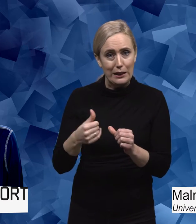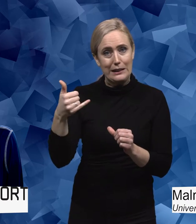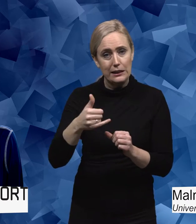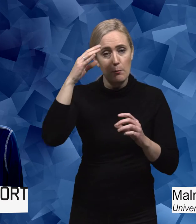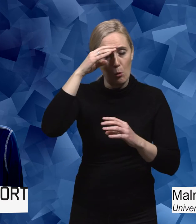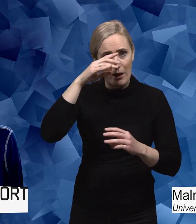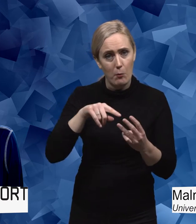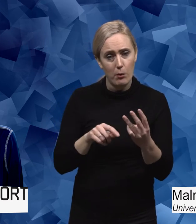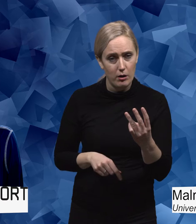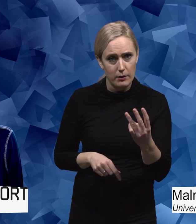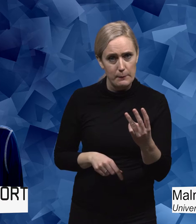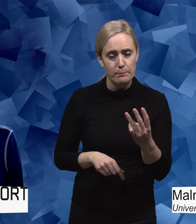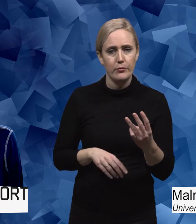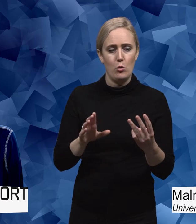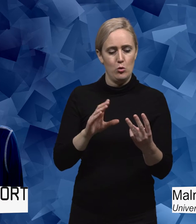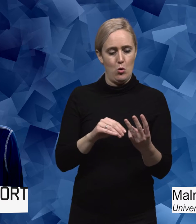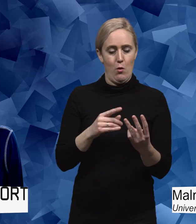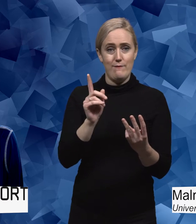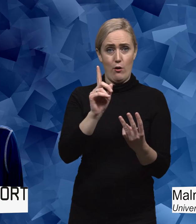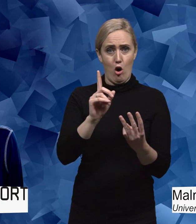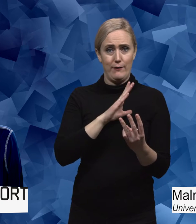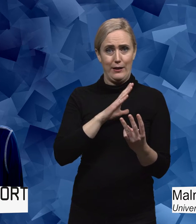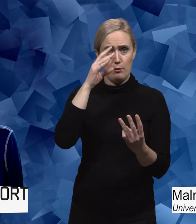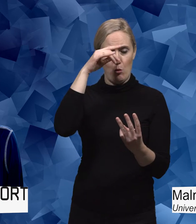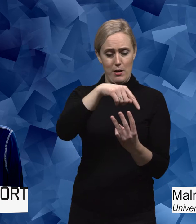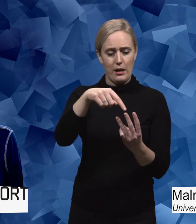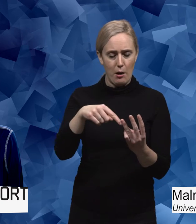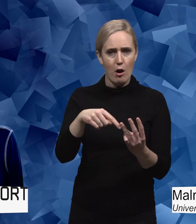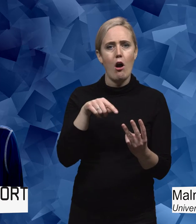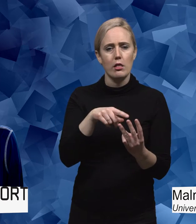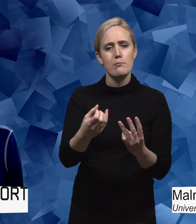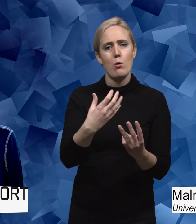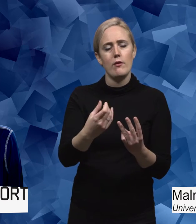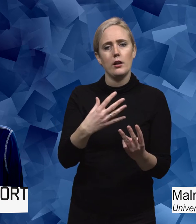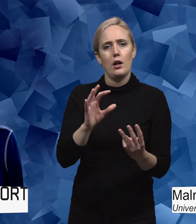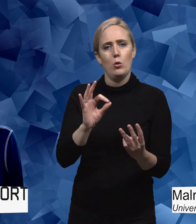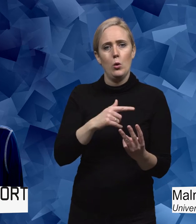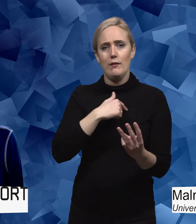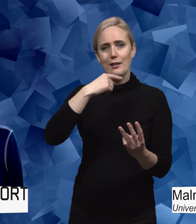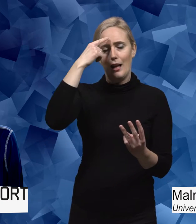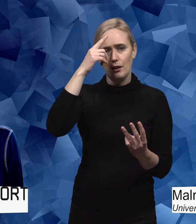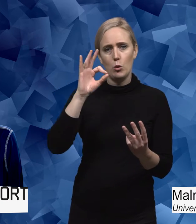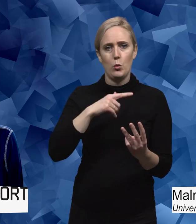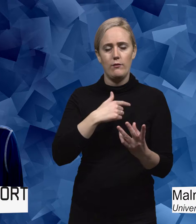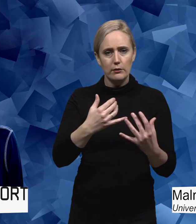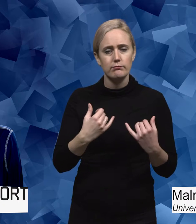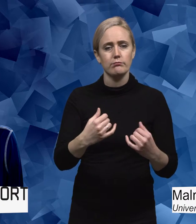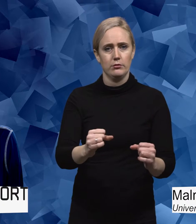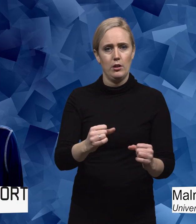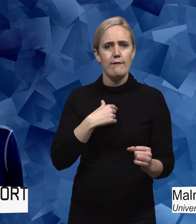Och vad man då tänker sig att problemet ligger. Det påverkar ju också hur vi tänker och agerar. Och vilken lösning man tycker är lämpligast.